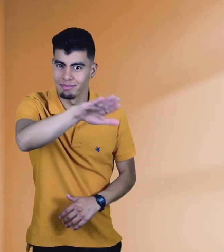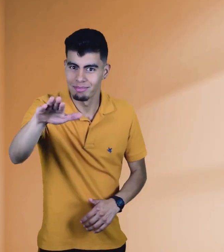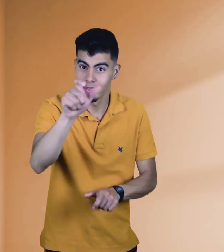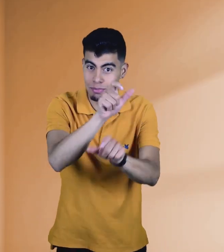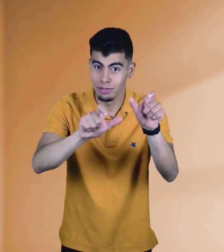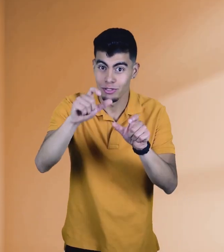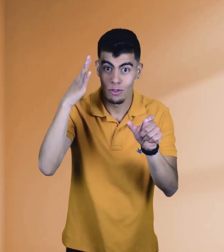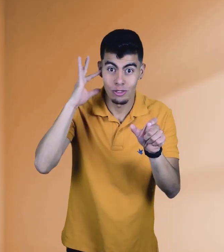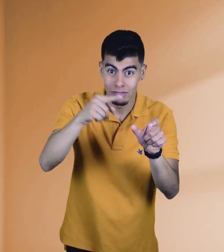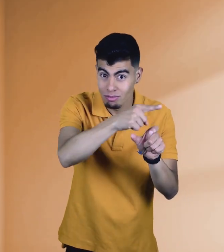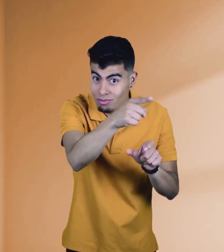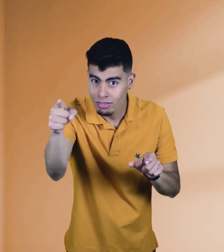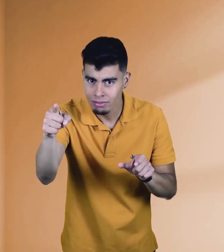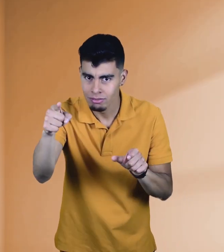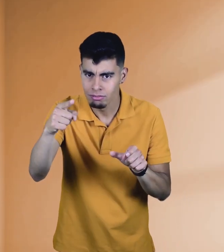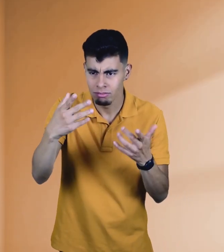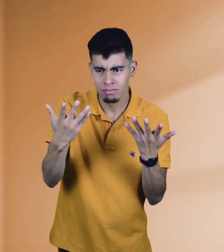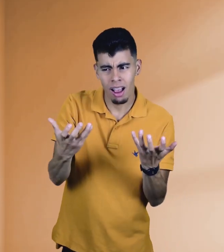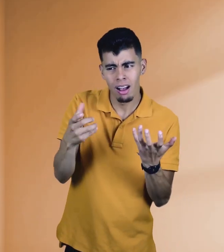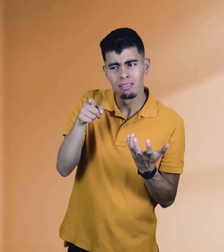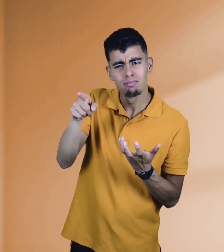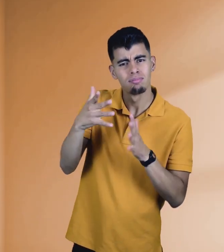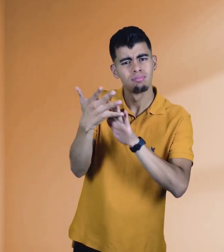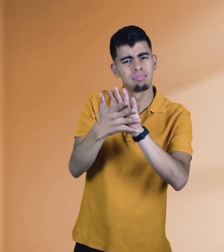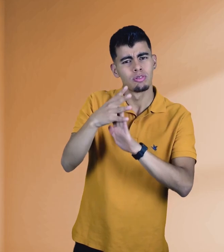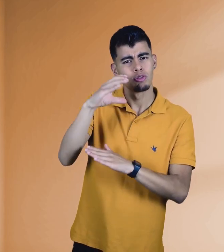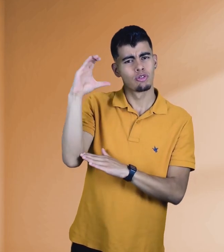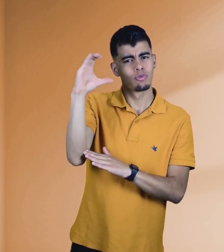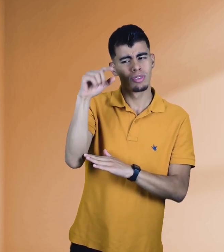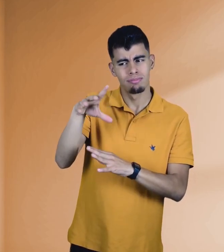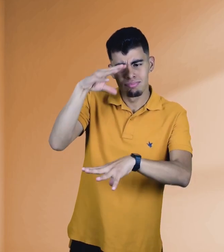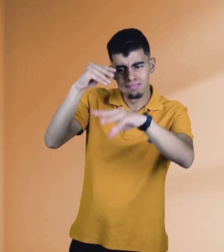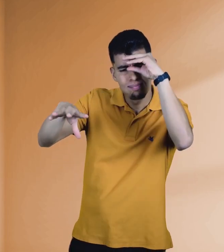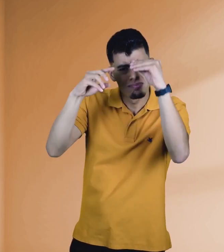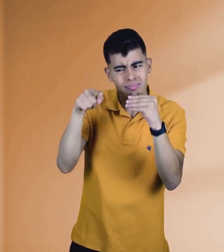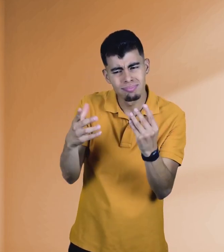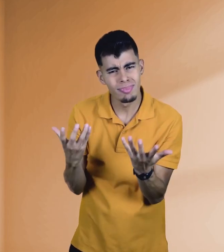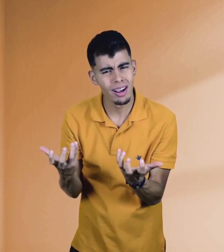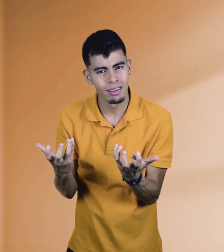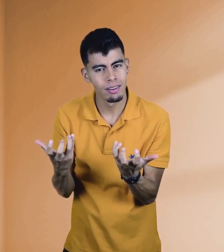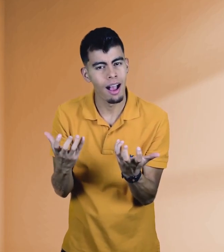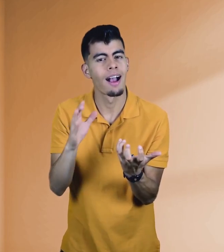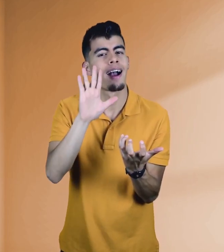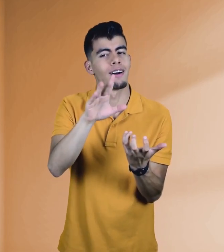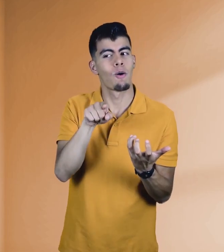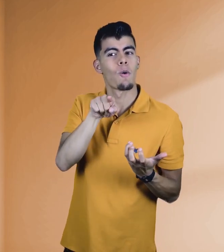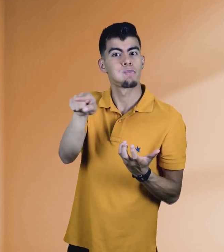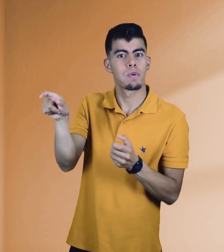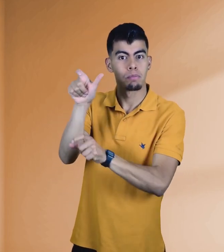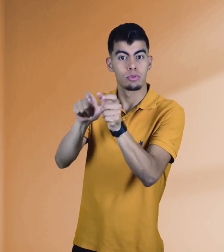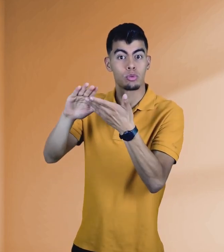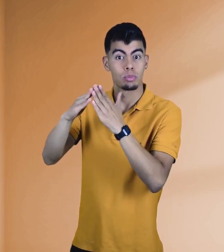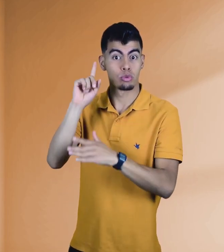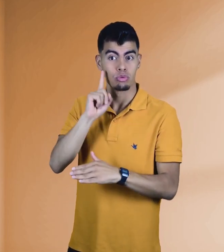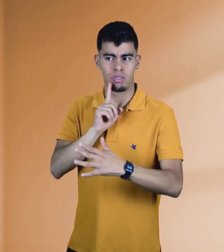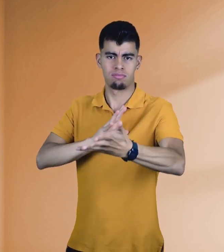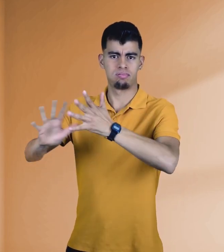Si les gusta la idea de aprender lengua de señas colombiana porque ven a las personas sordas usando su lengua y no comprenden qué están